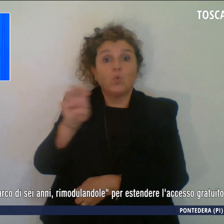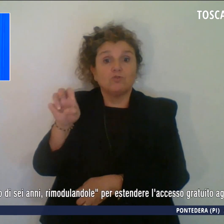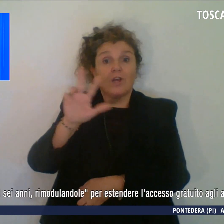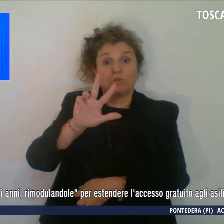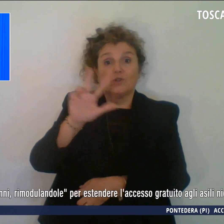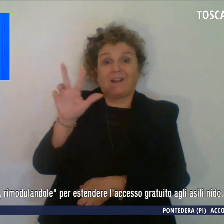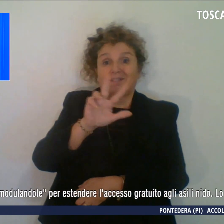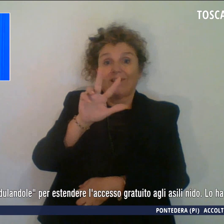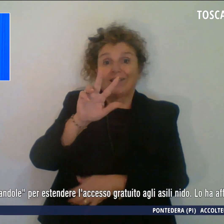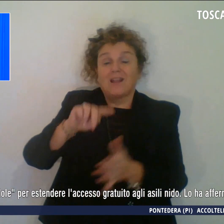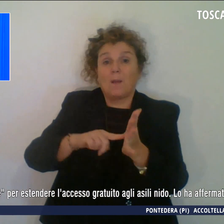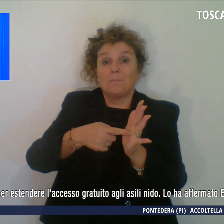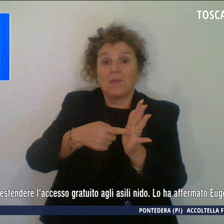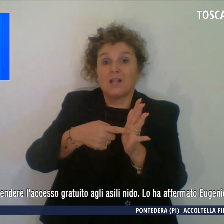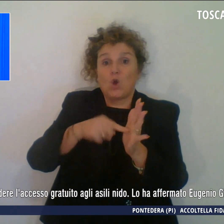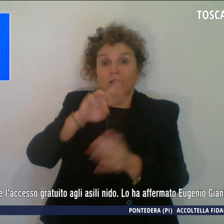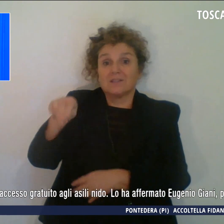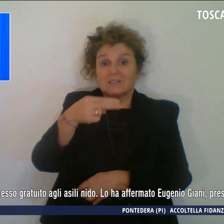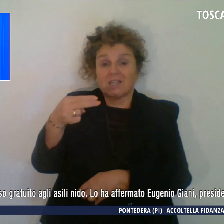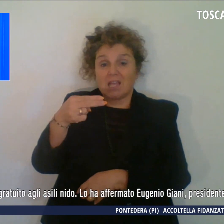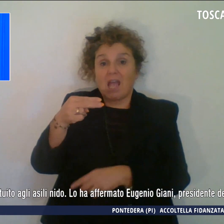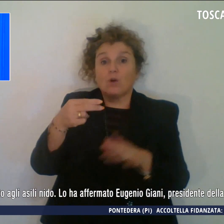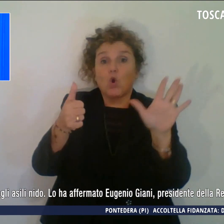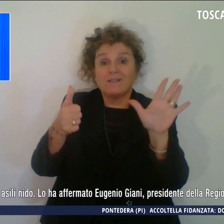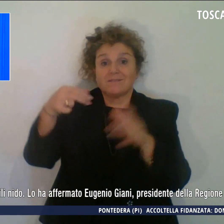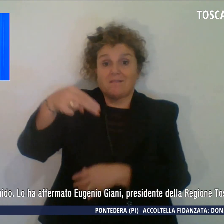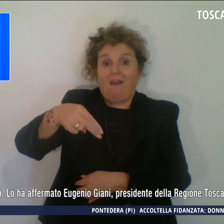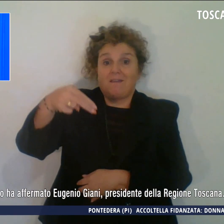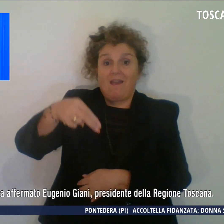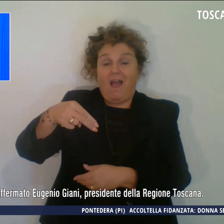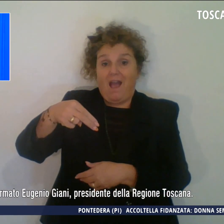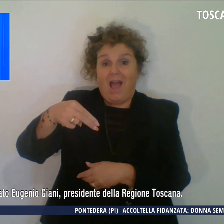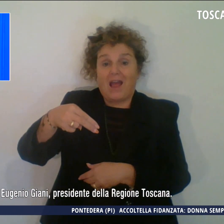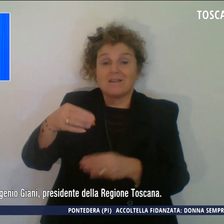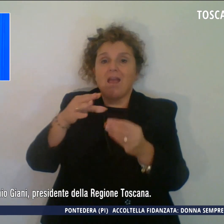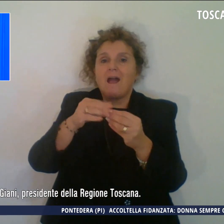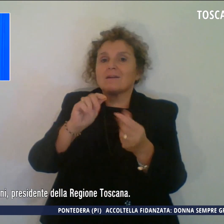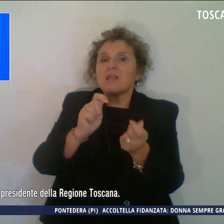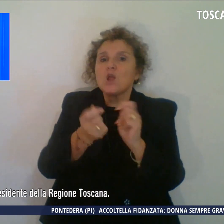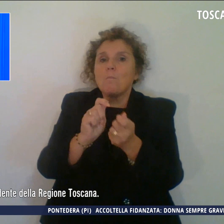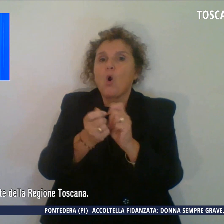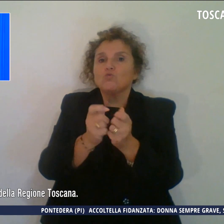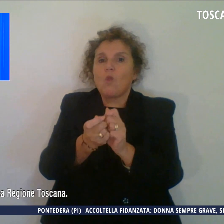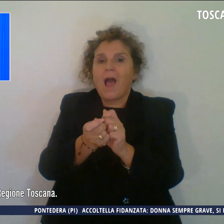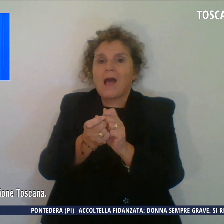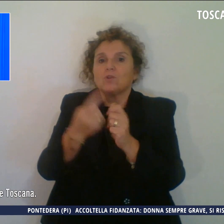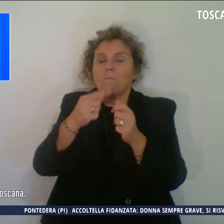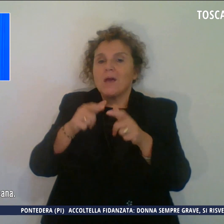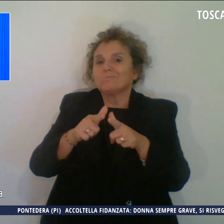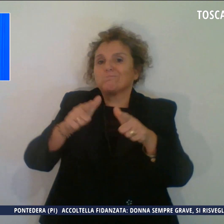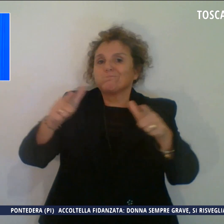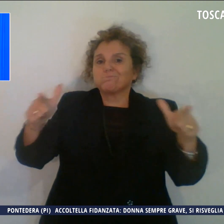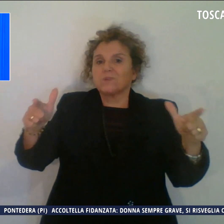milioni nell'arco di sei anni, rimodulandole per estendere l'accesso